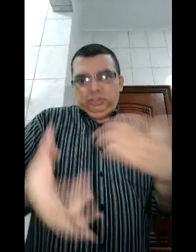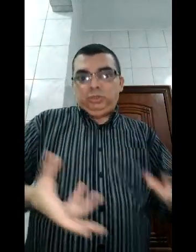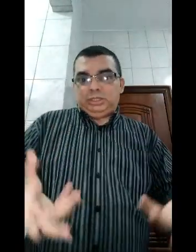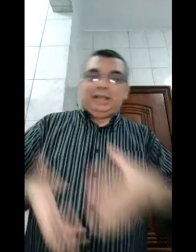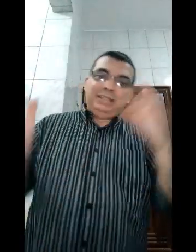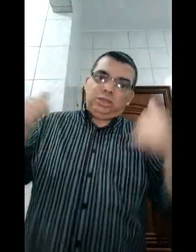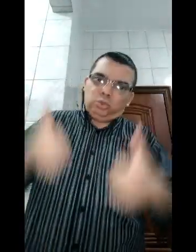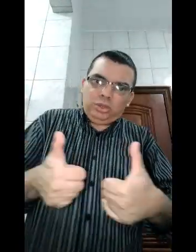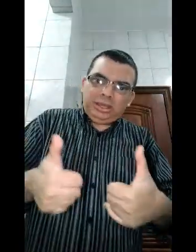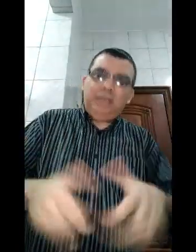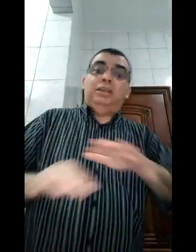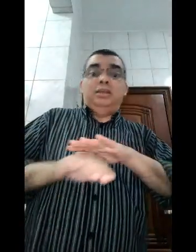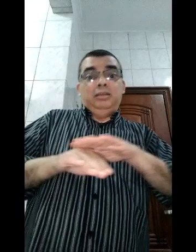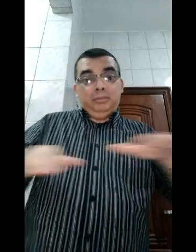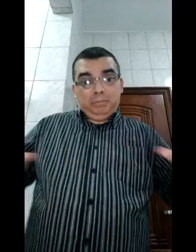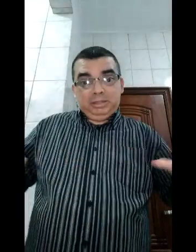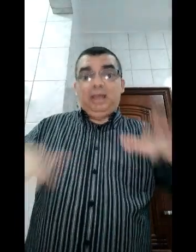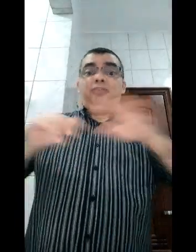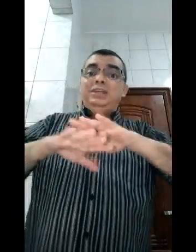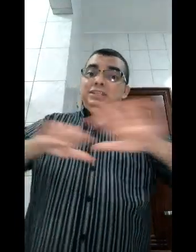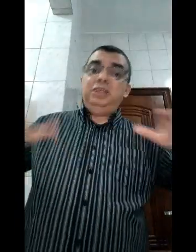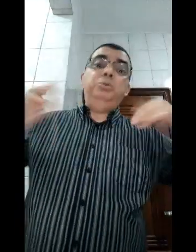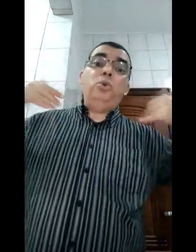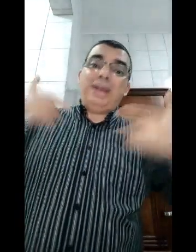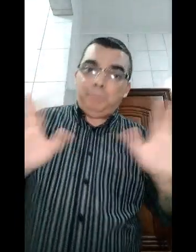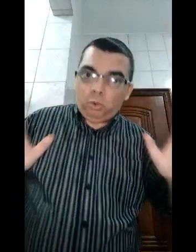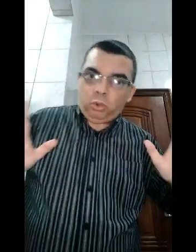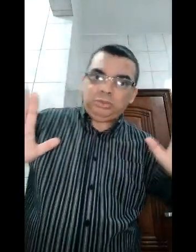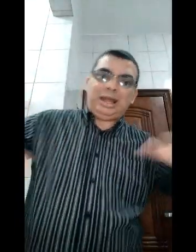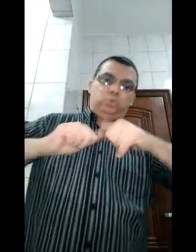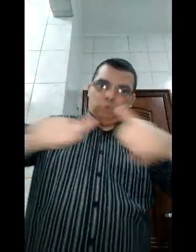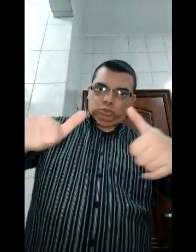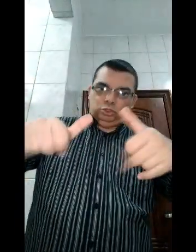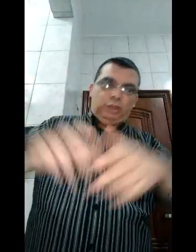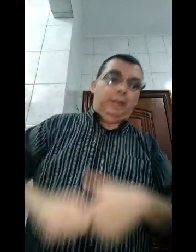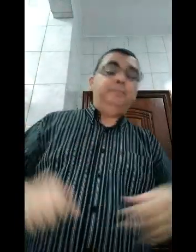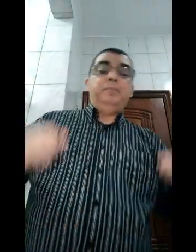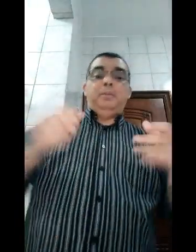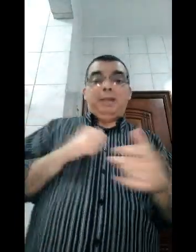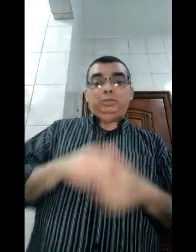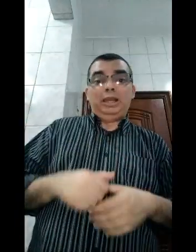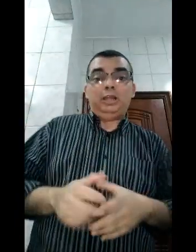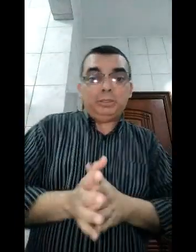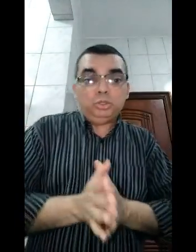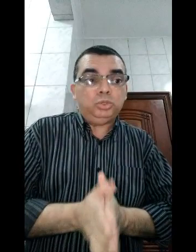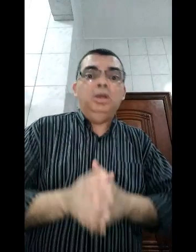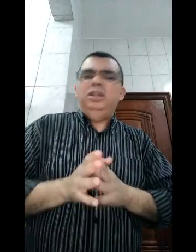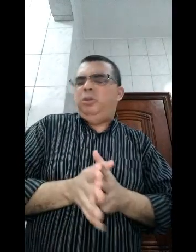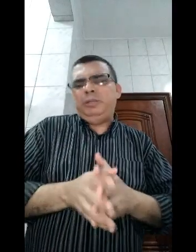Fingiu ser casado? Ok. Mantenha a faça, terminou, acabou o contrato. Joia. Mais um recado pra Jojo. Não